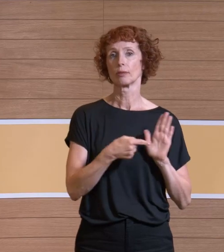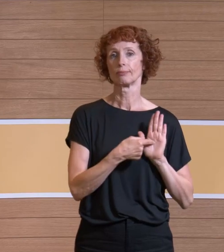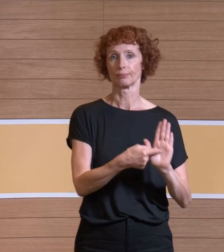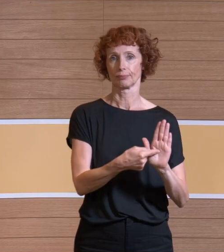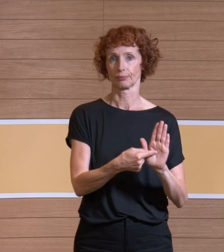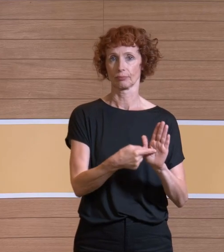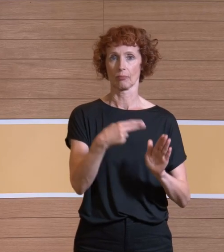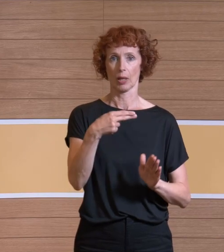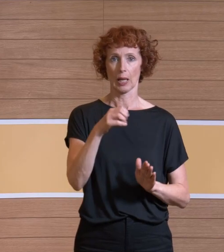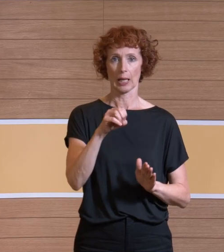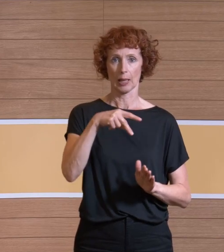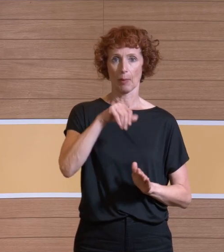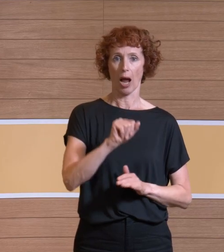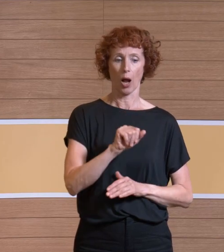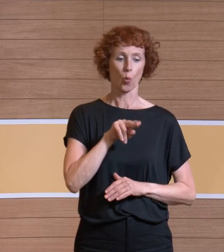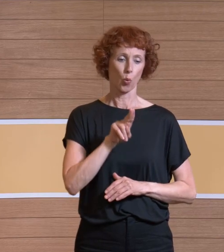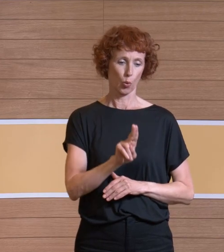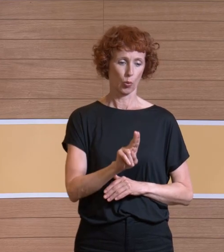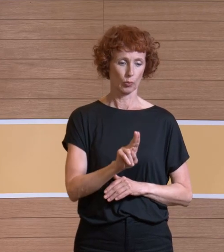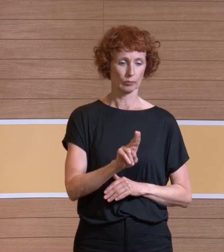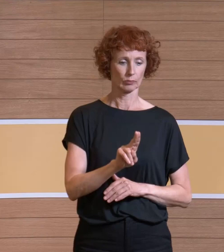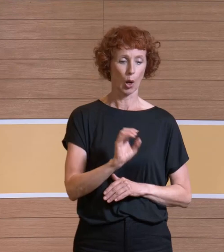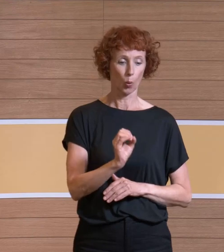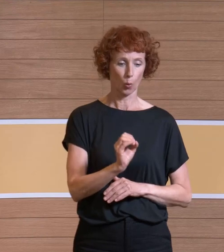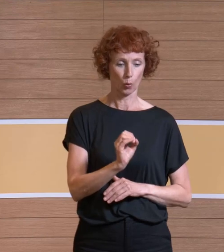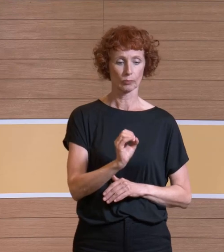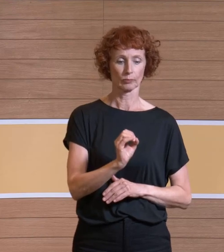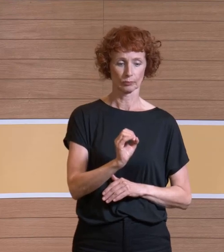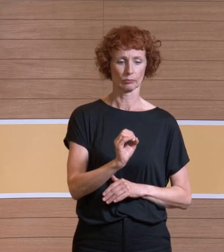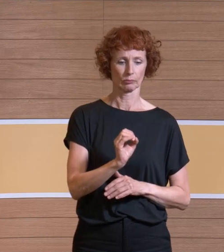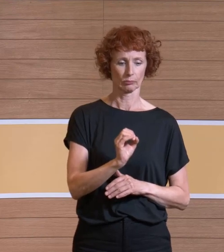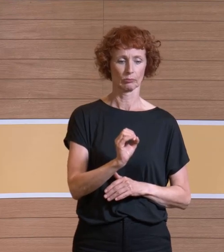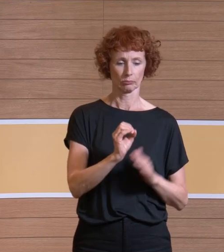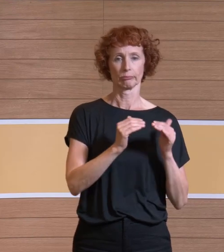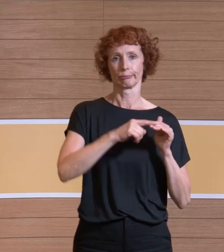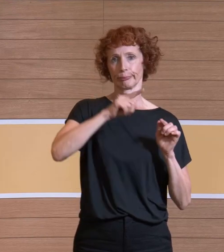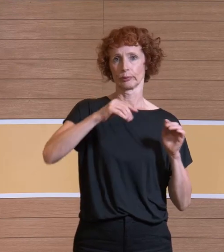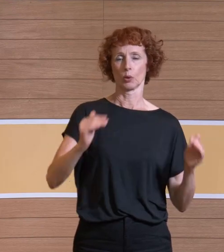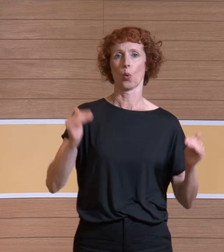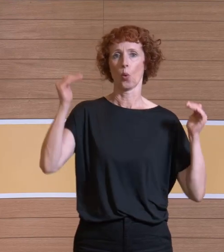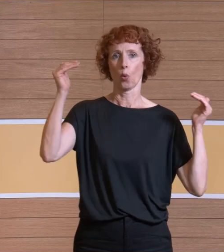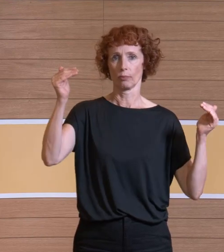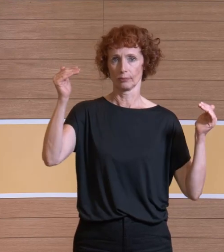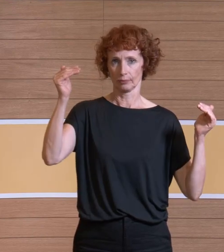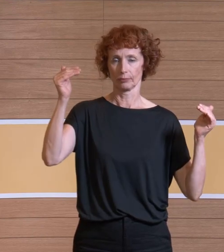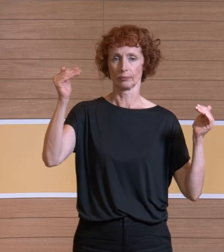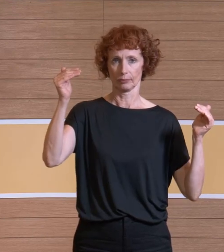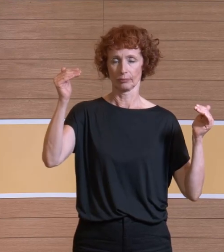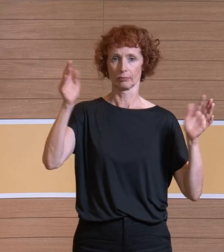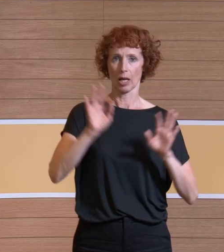HEPA-U, das ist die grüne Linie, dass die bei Frequenzabhängig eher im oberen Bereich liegt, also einen besseren